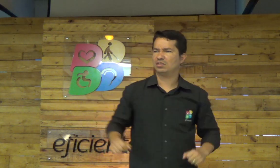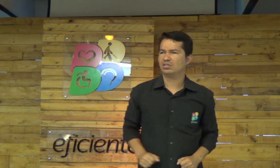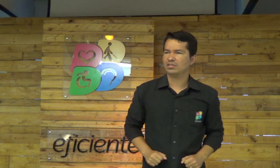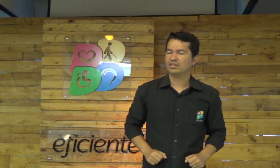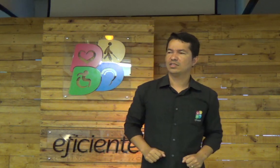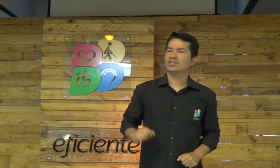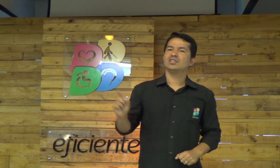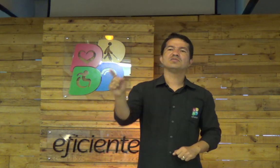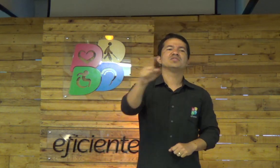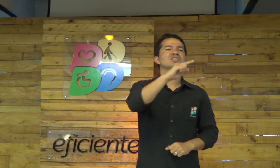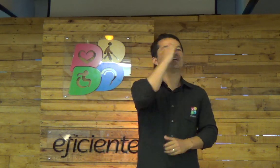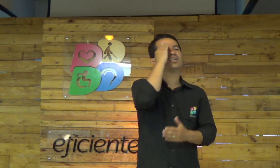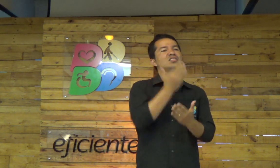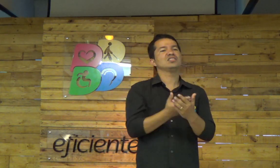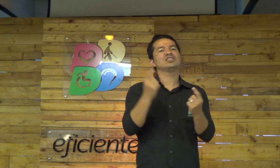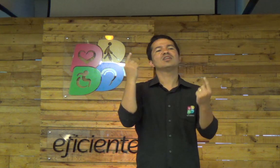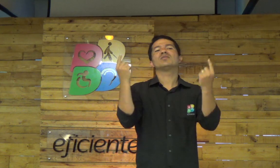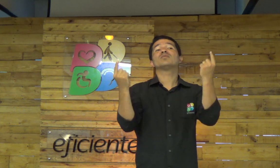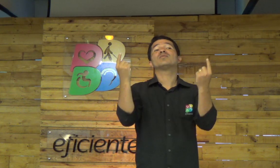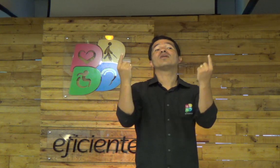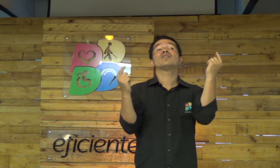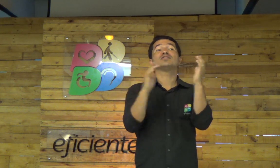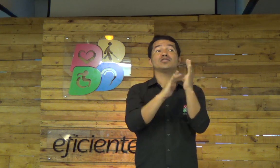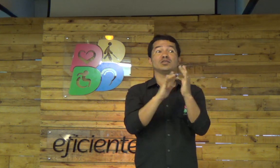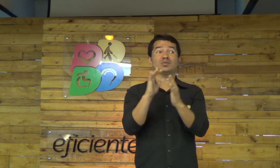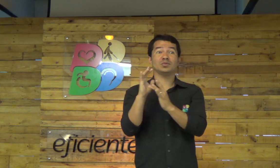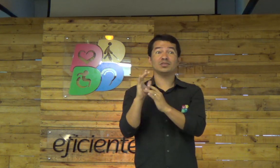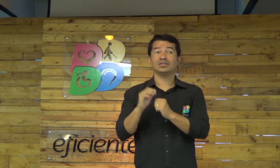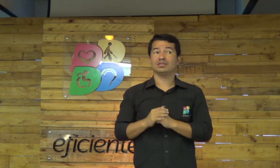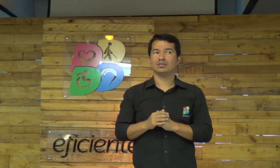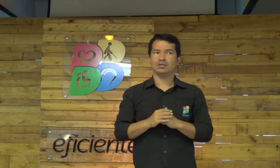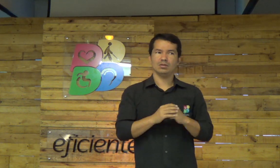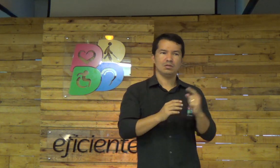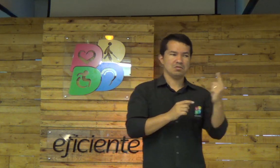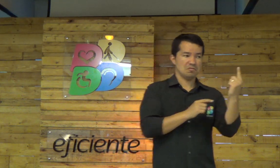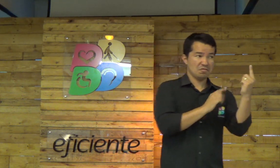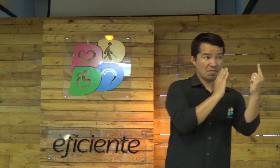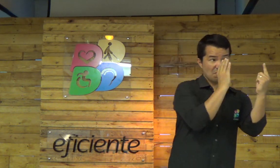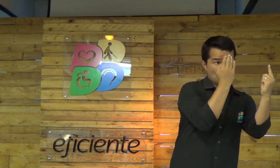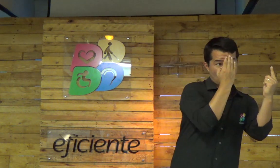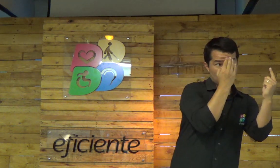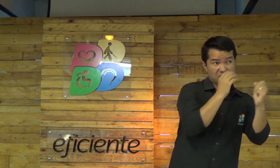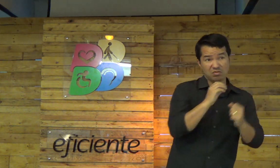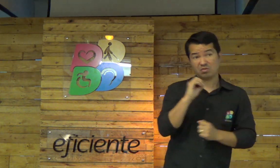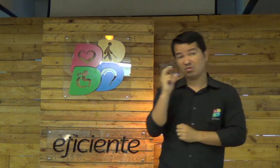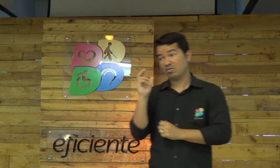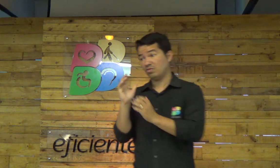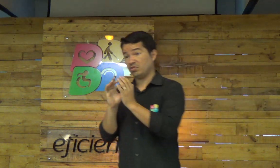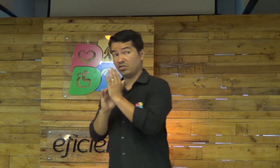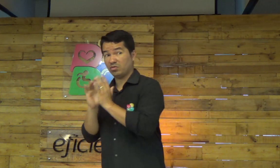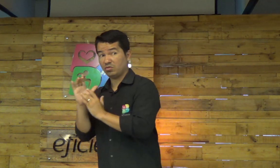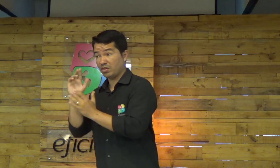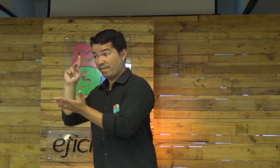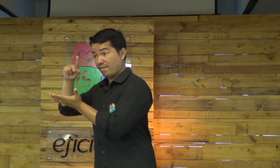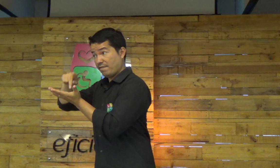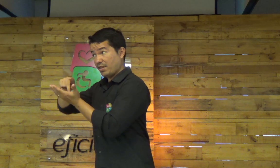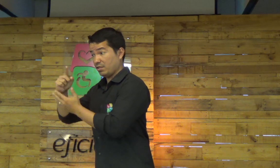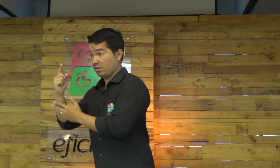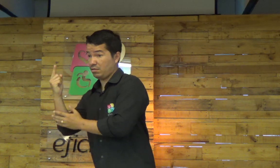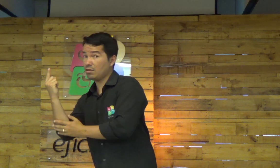Jesus, que guia você, em qual Jesus, você quer acreditar? Jesus, Jesus de mentira,